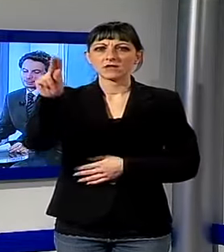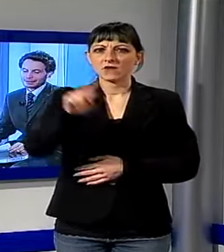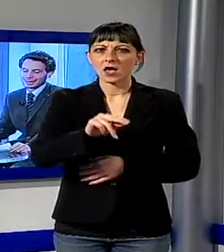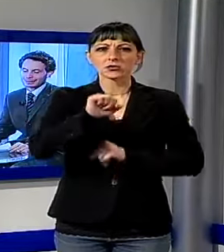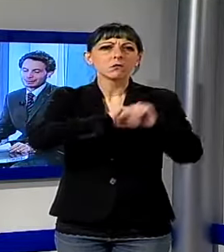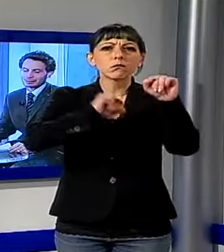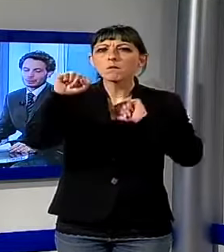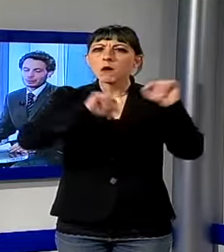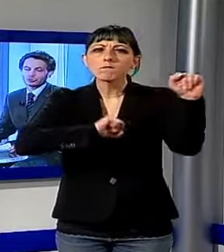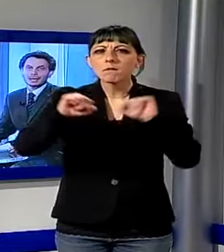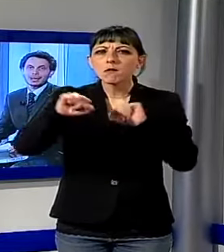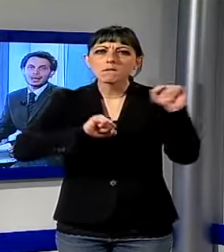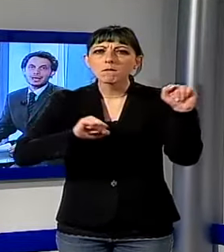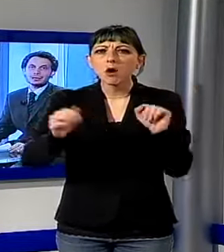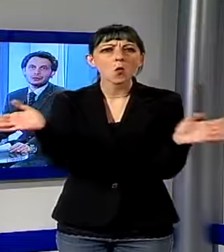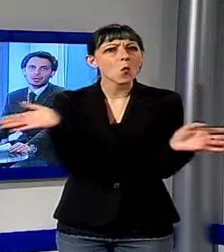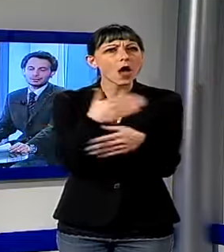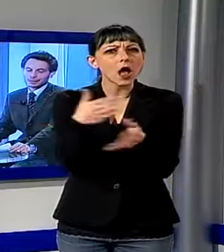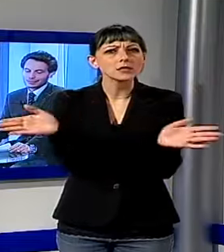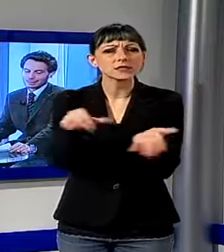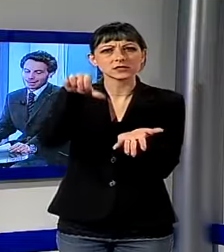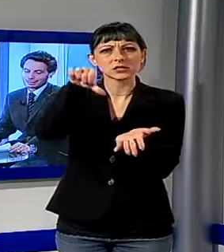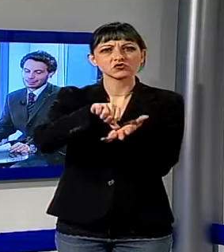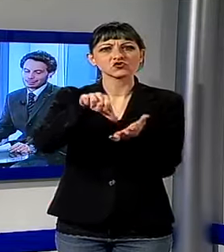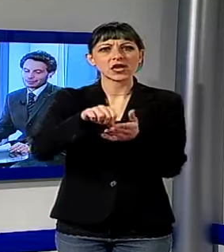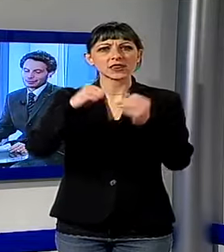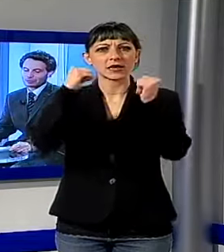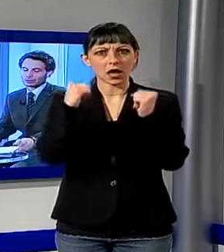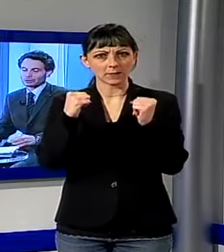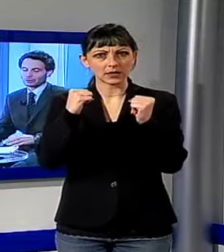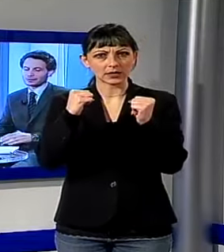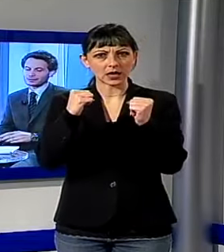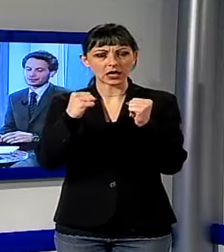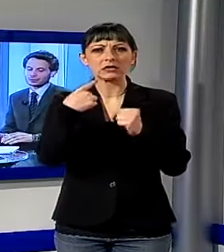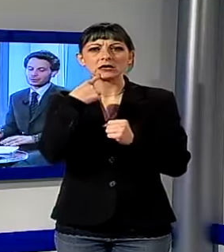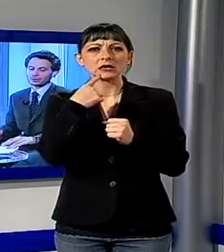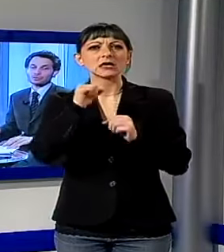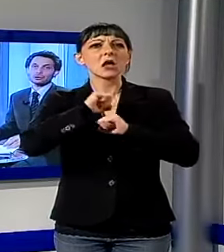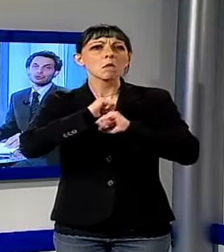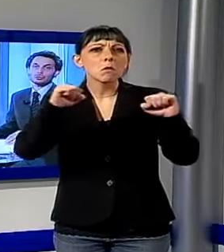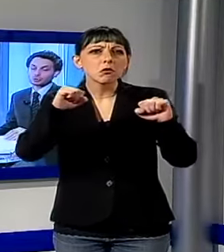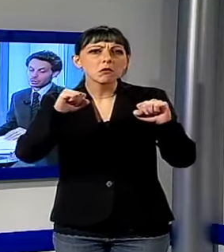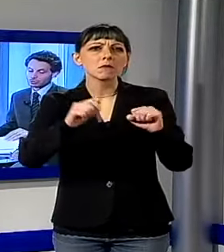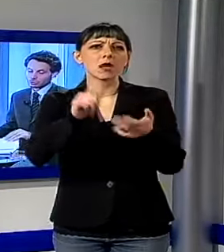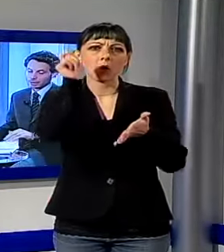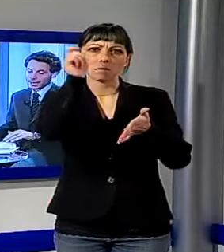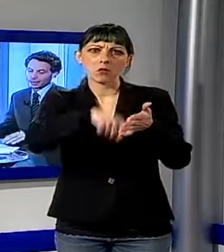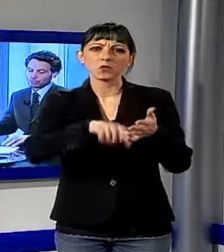petardi di qualunque genere nei centri abitati per i trasgressori sono previste sanzioni fino a 500 euro